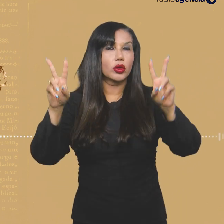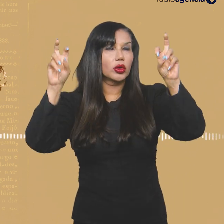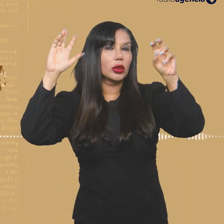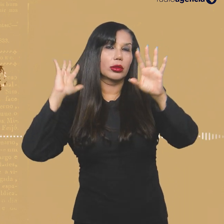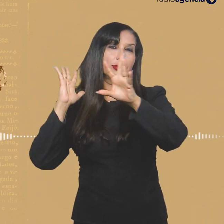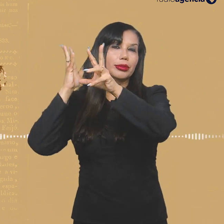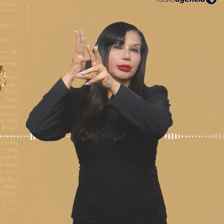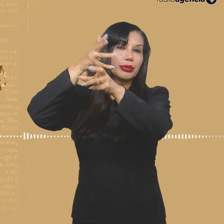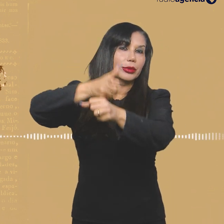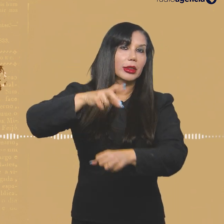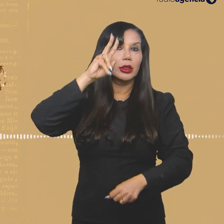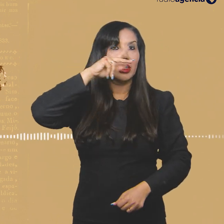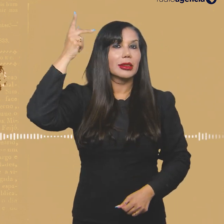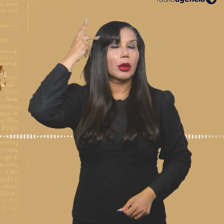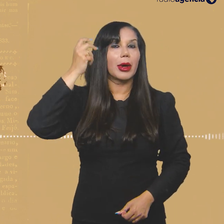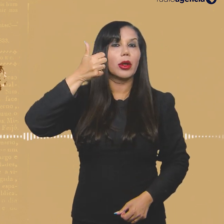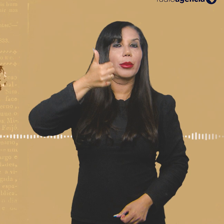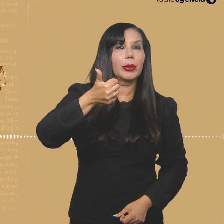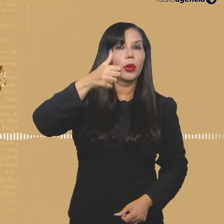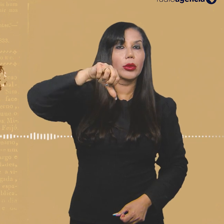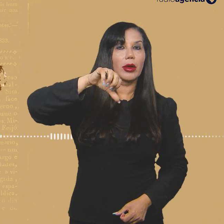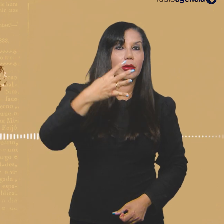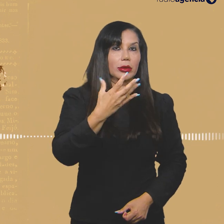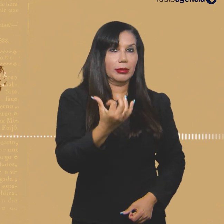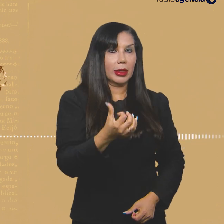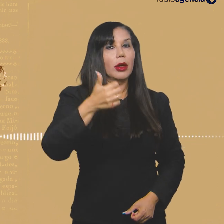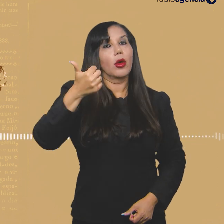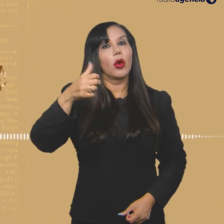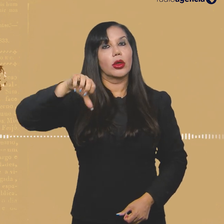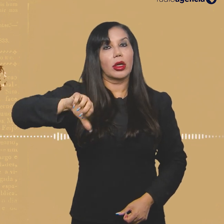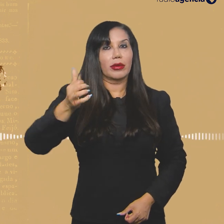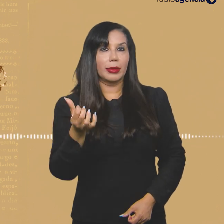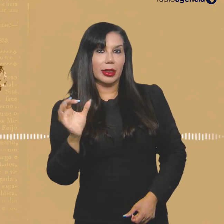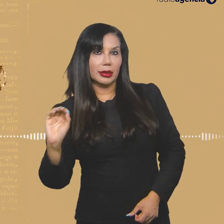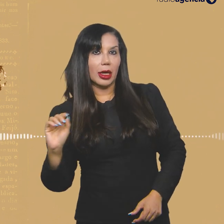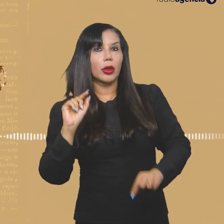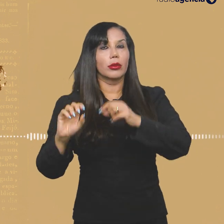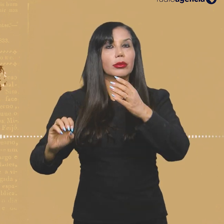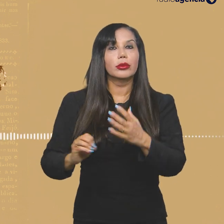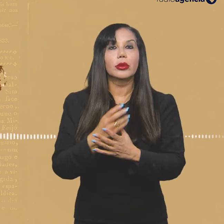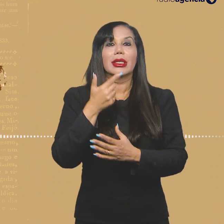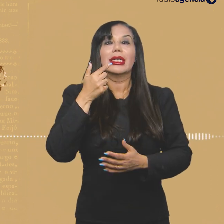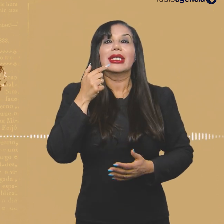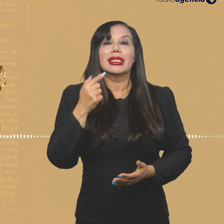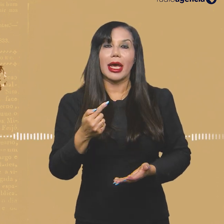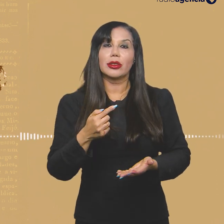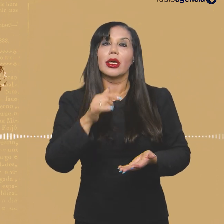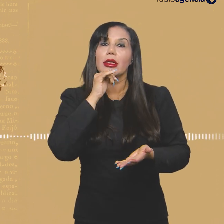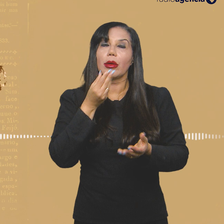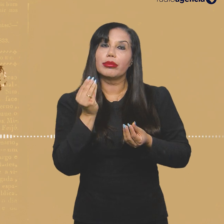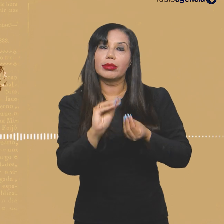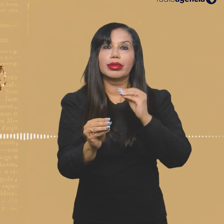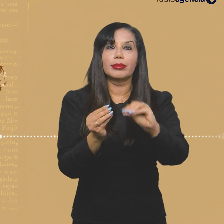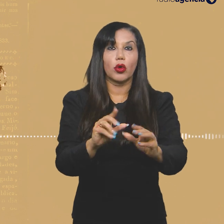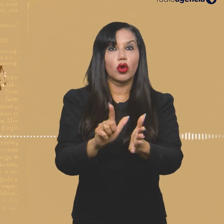Alguns títulos ao longo da história. Em São Paulo, entre 1946 e 1960, foram lançadas sete